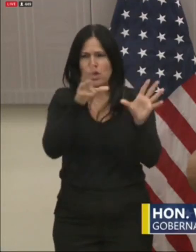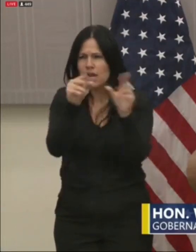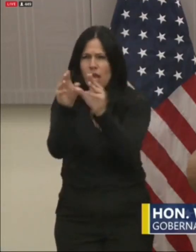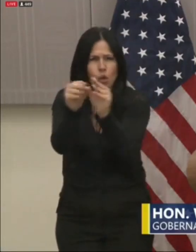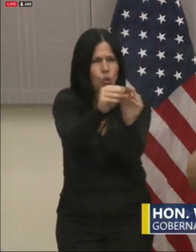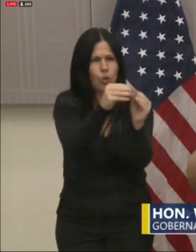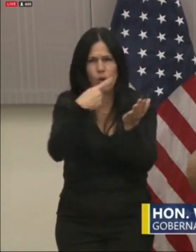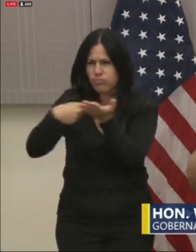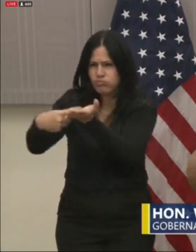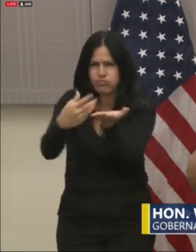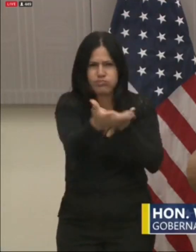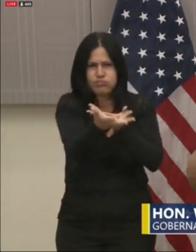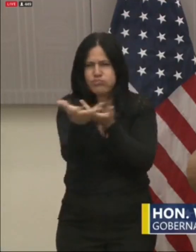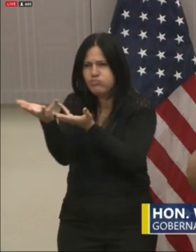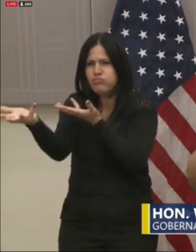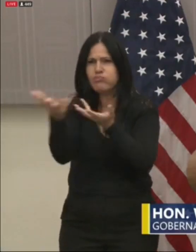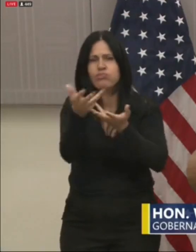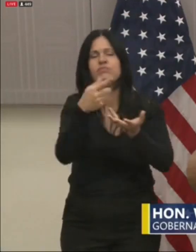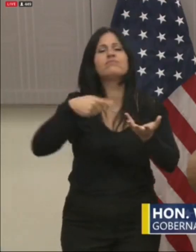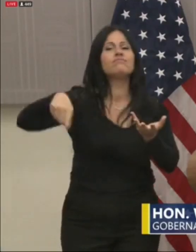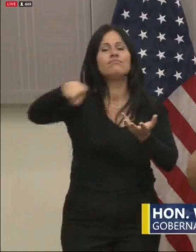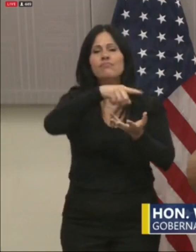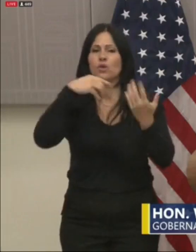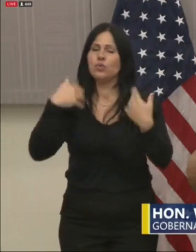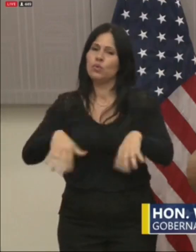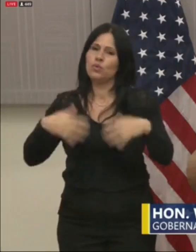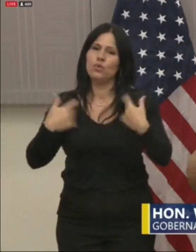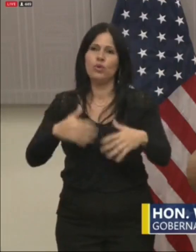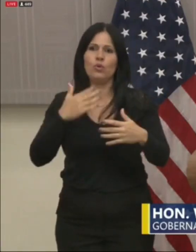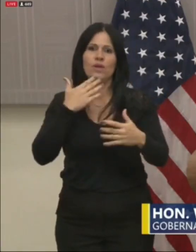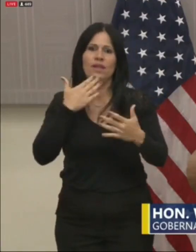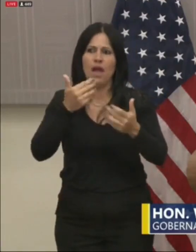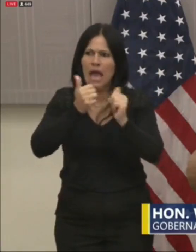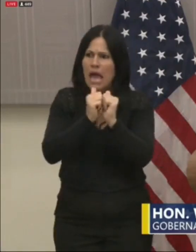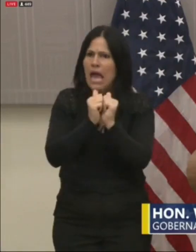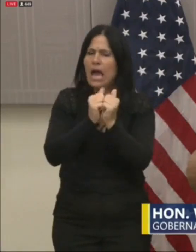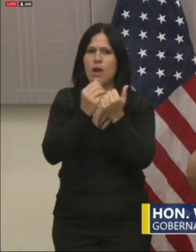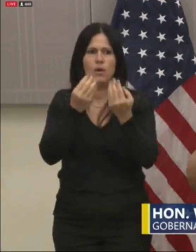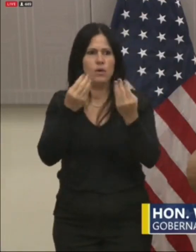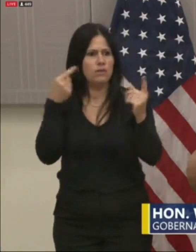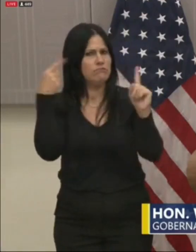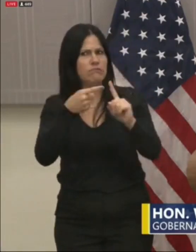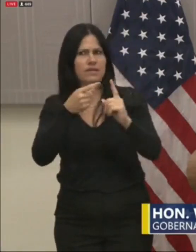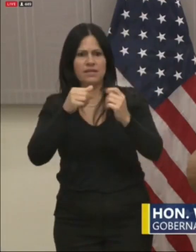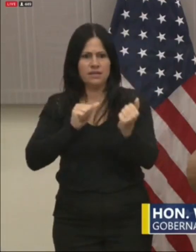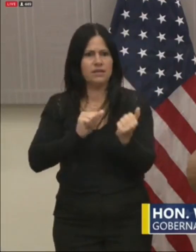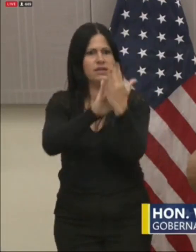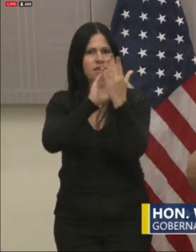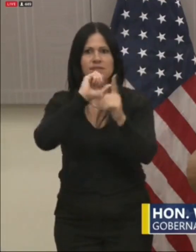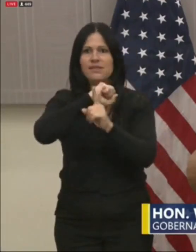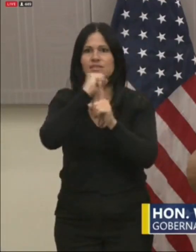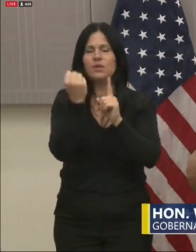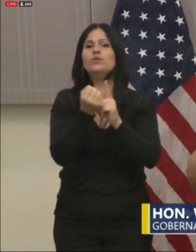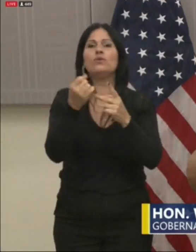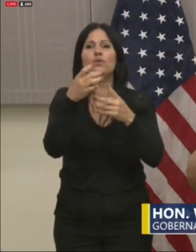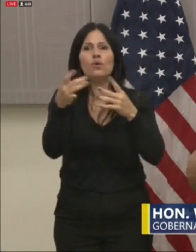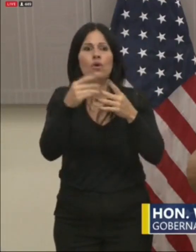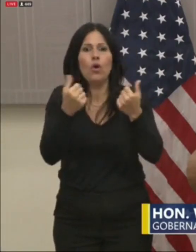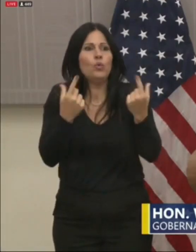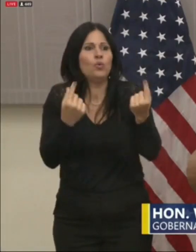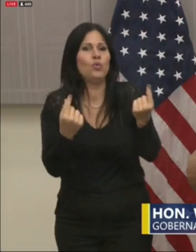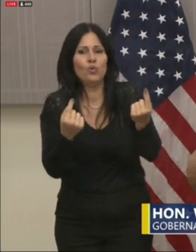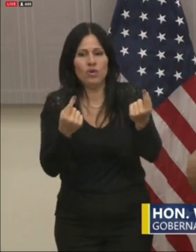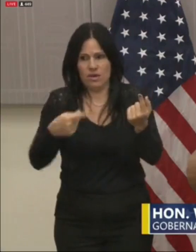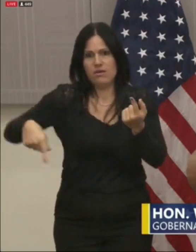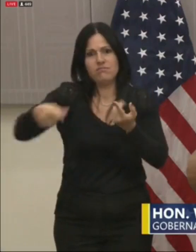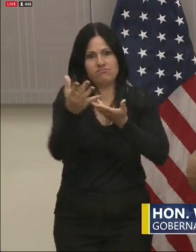Con ellas conversamos sobre la situación que estamos enfrentando y las alternativas de política pública que entendemos